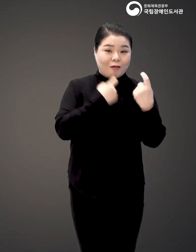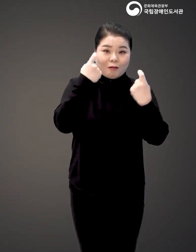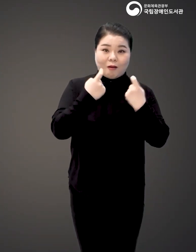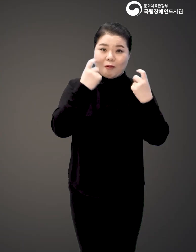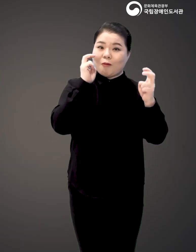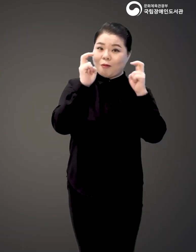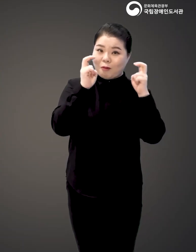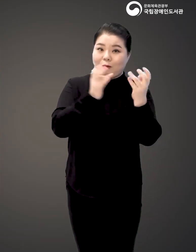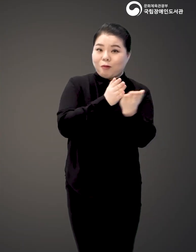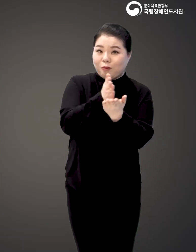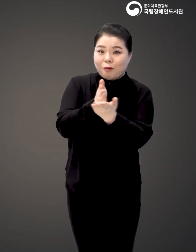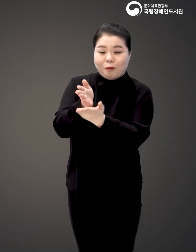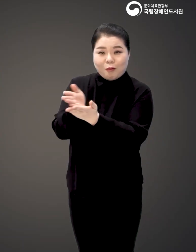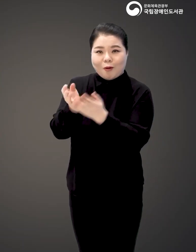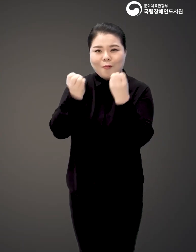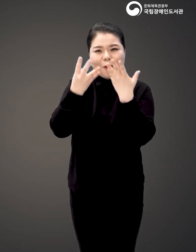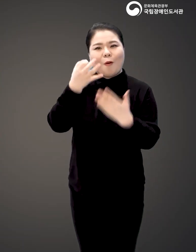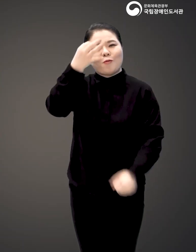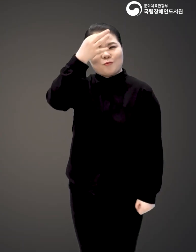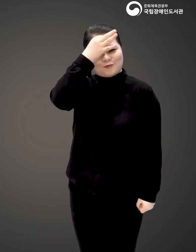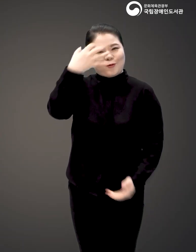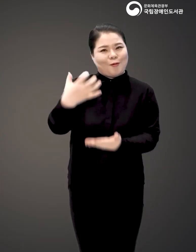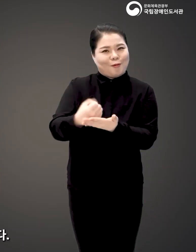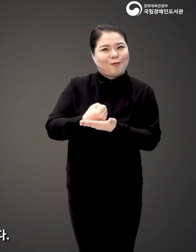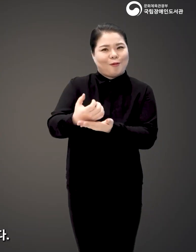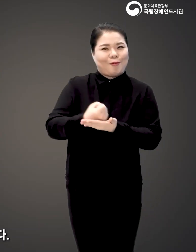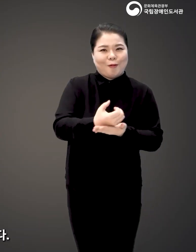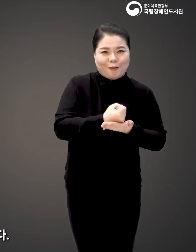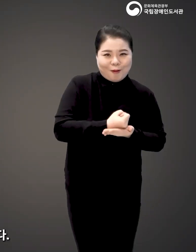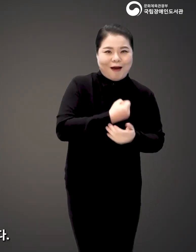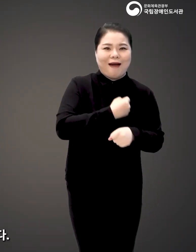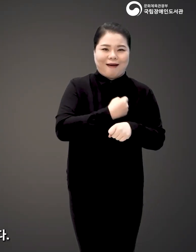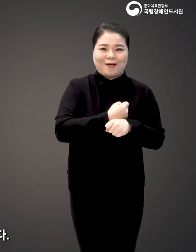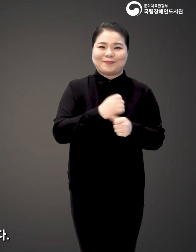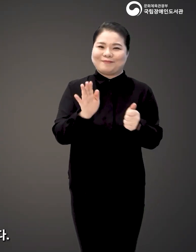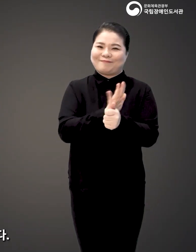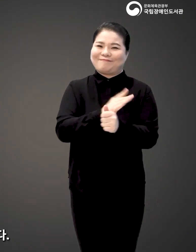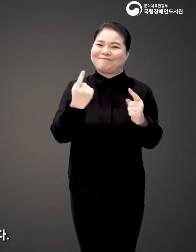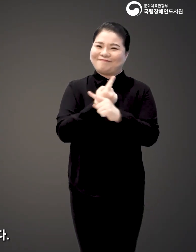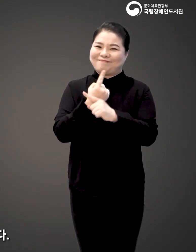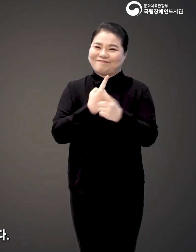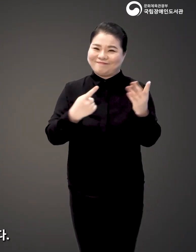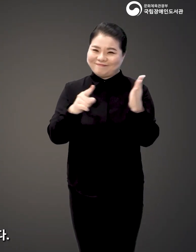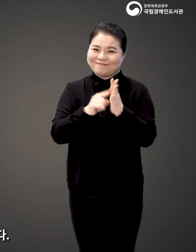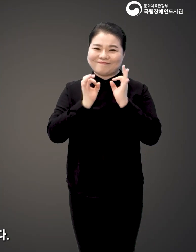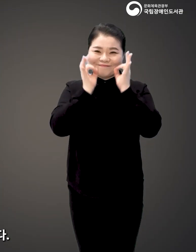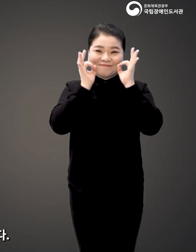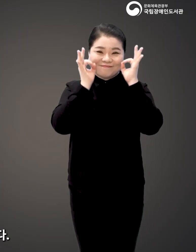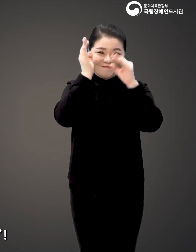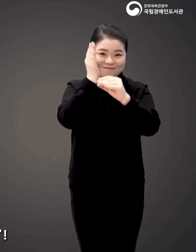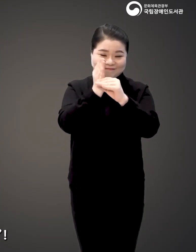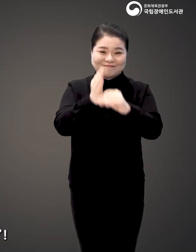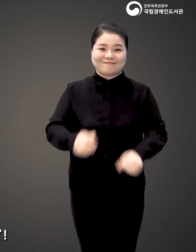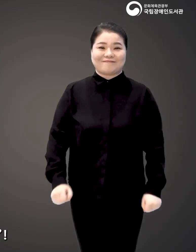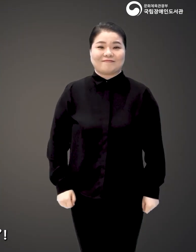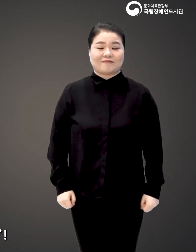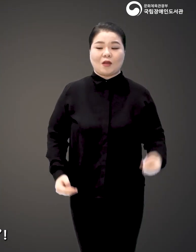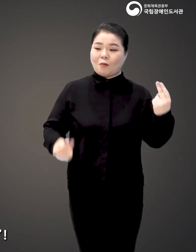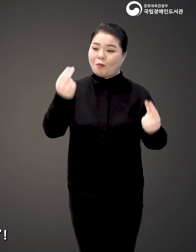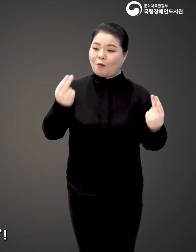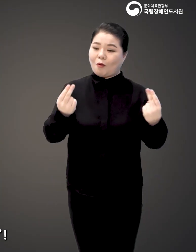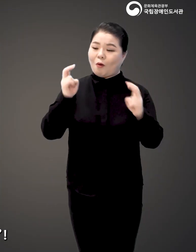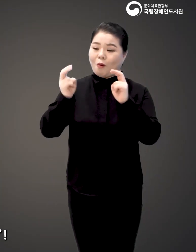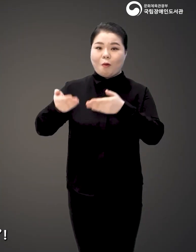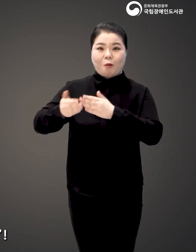관광업계에서도 발빠르게 새로운 구술을 도입하고 서비스를 개선하기 위해 많은 노력을 기울이고 있습니다. 비교적